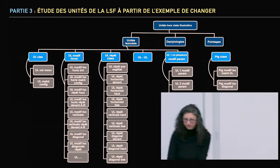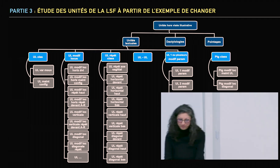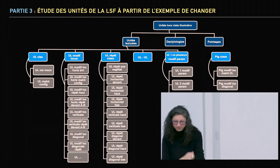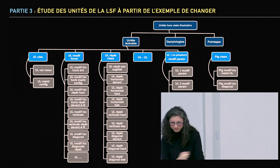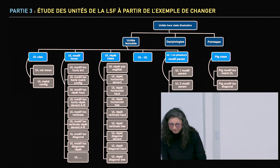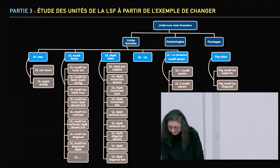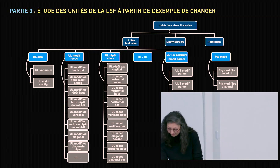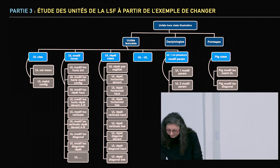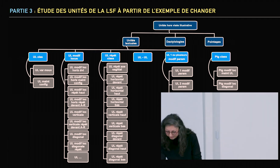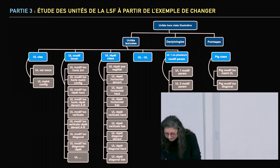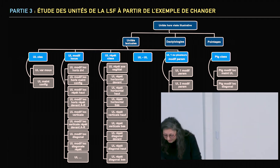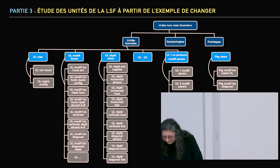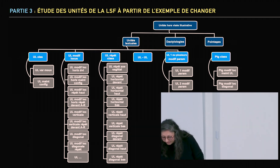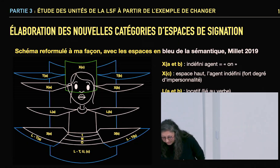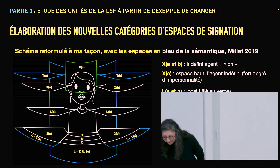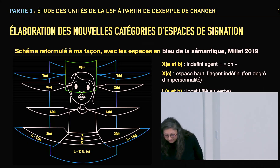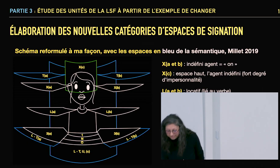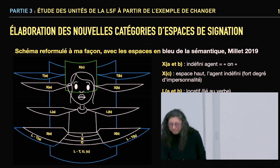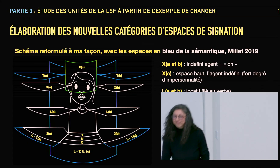en apprendre un petit peu plus sur toutes ces catégories.